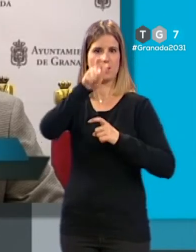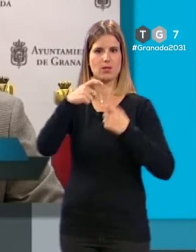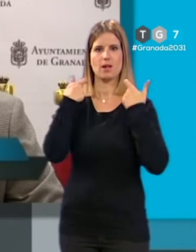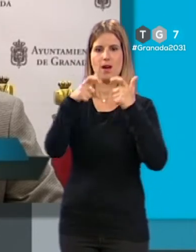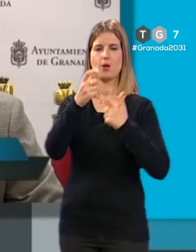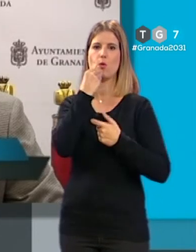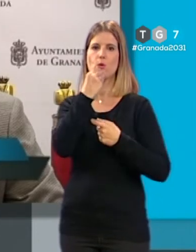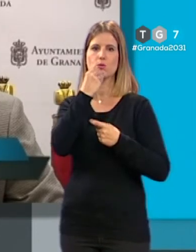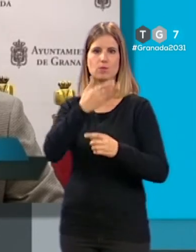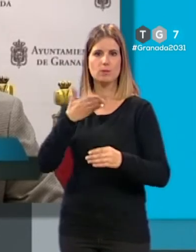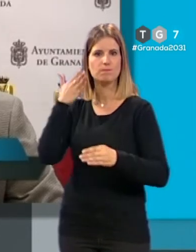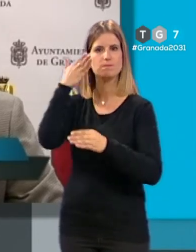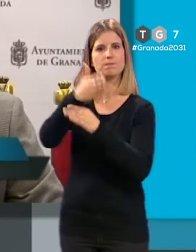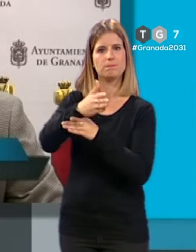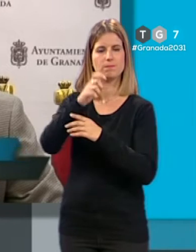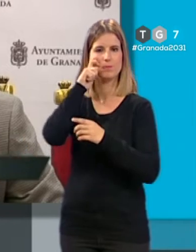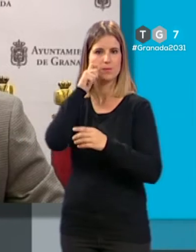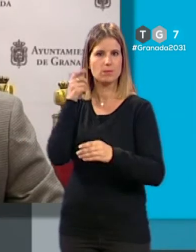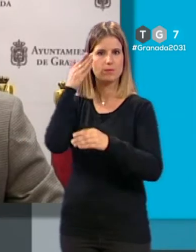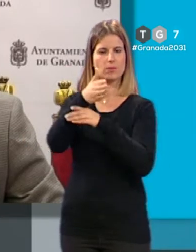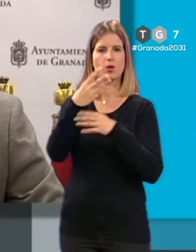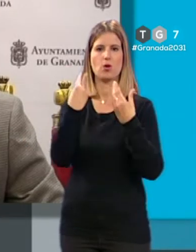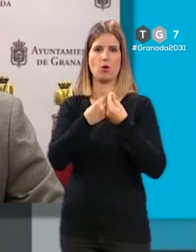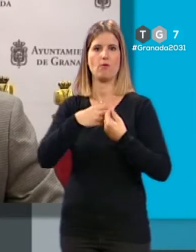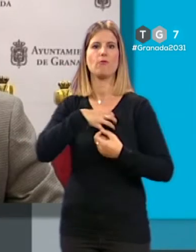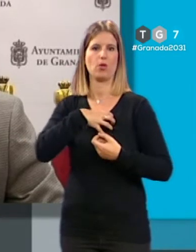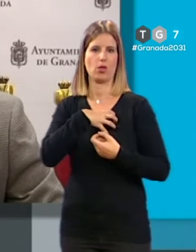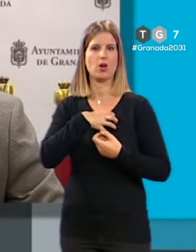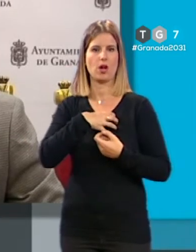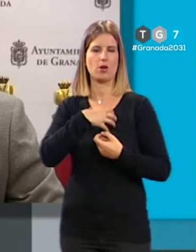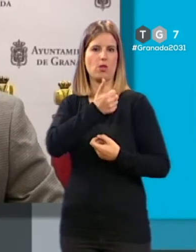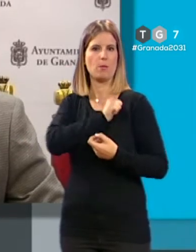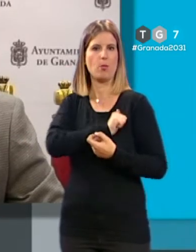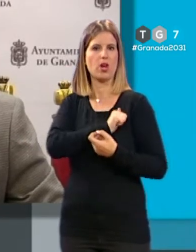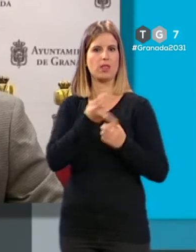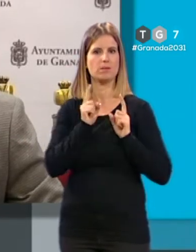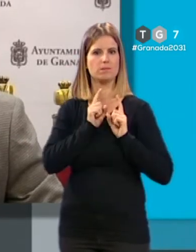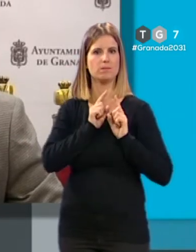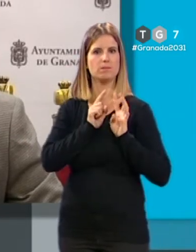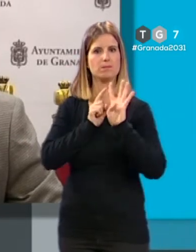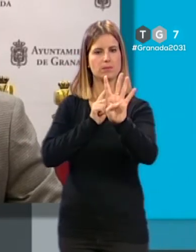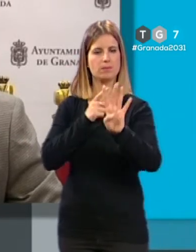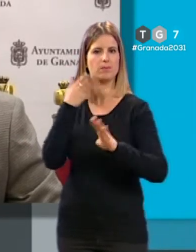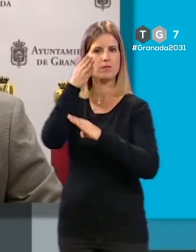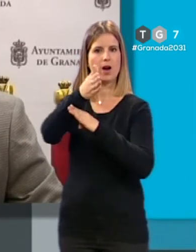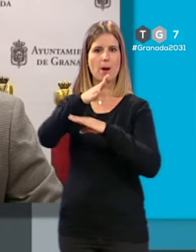de consumo se persone con funcionarios del cuerpo, de policía local, para